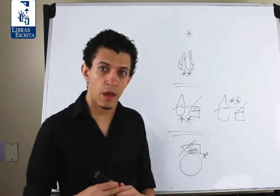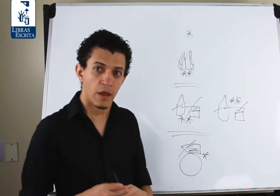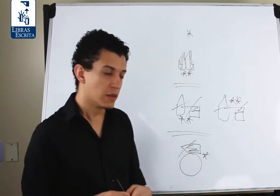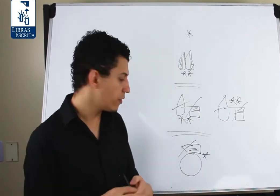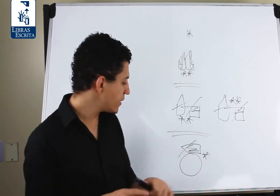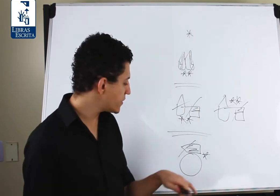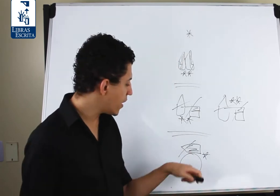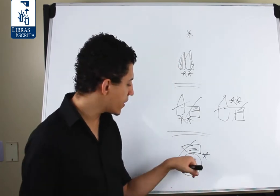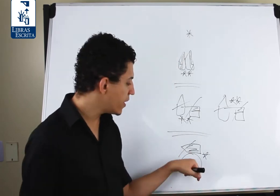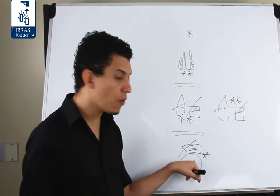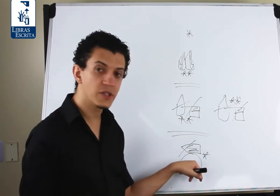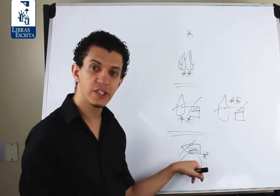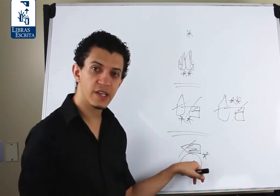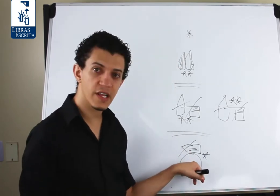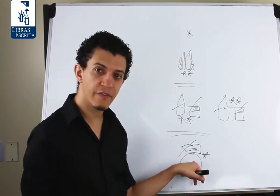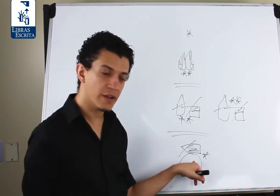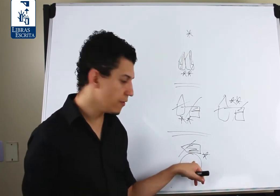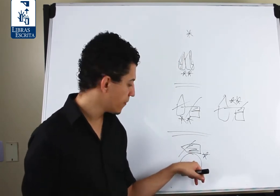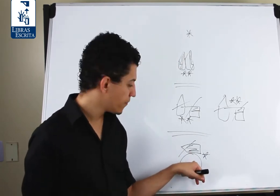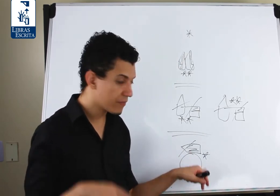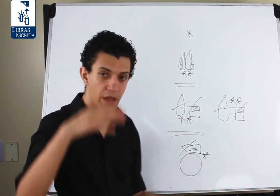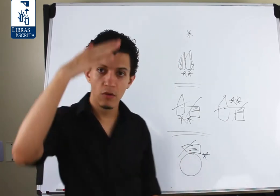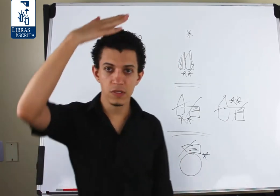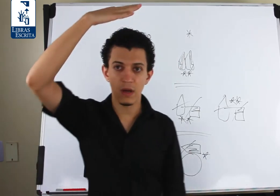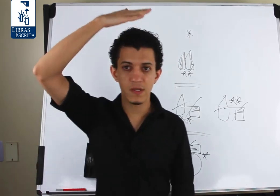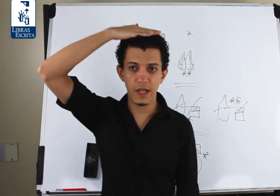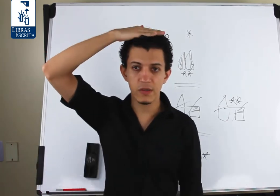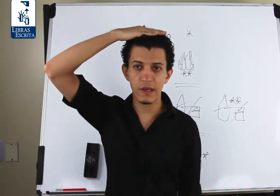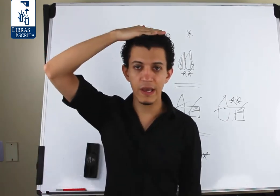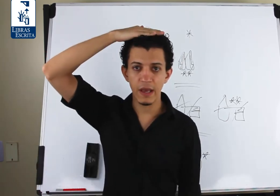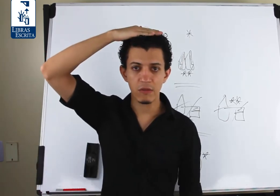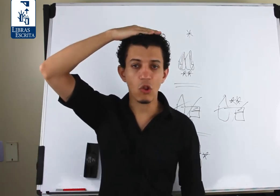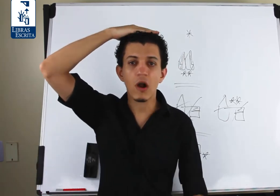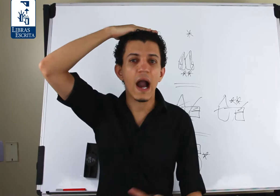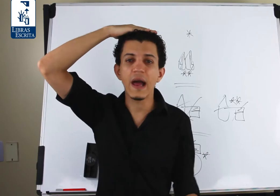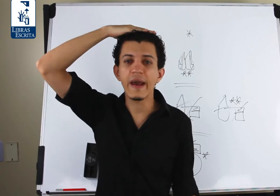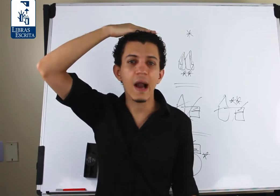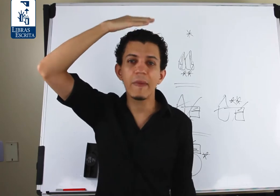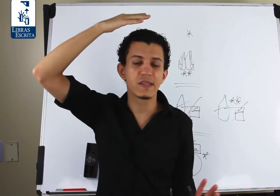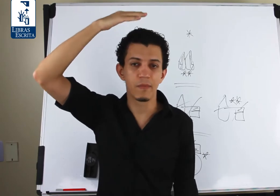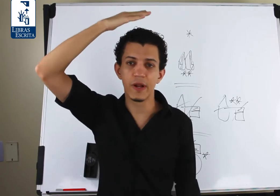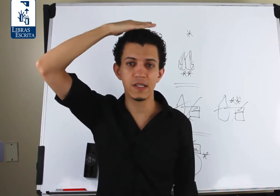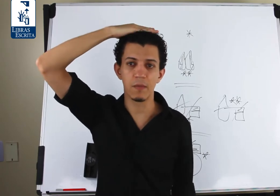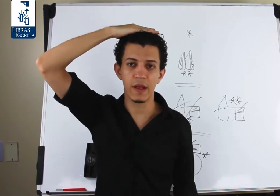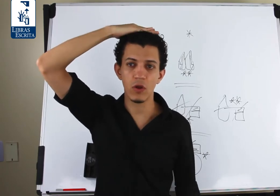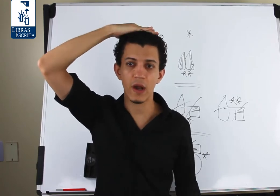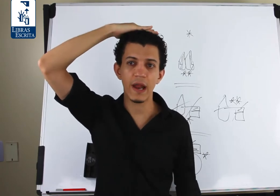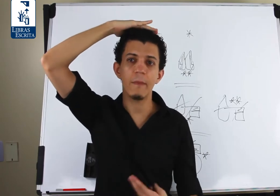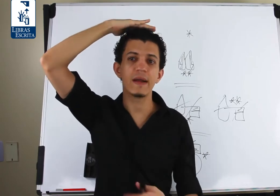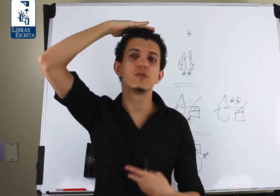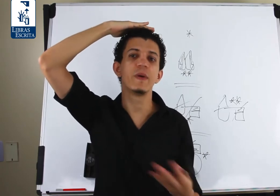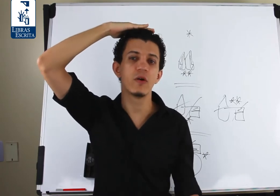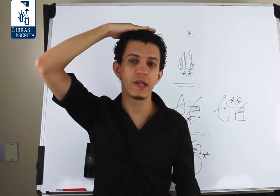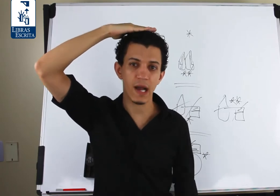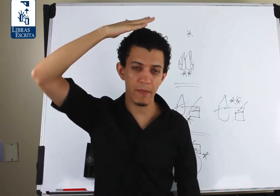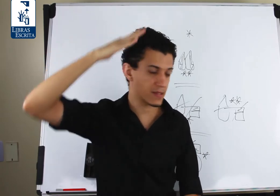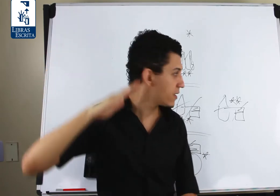Então nesse sinal aqui, como a gente está escrevendo, o sinal seria isso aqui. Tocar na cabeça, por exemplo, né? Tocar na parte superior da cabeça.